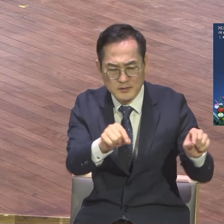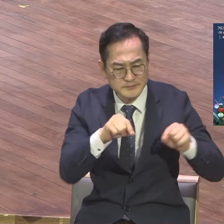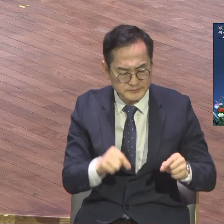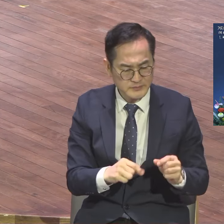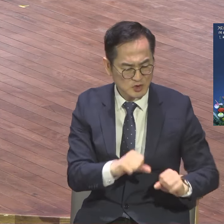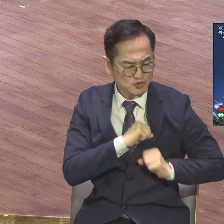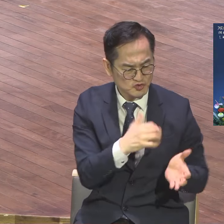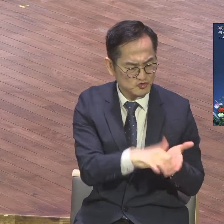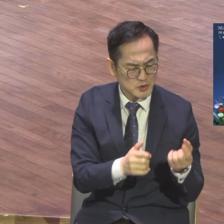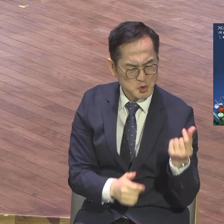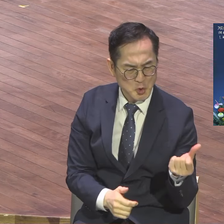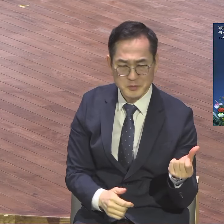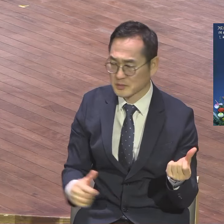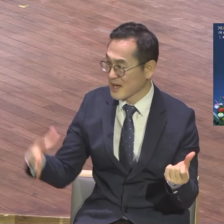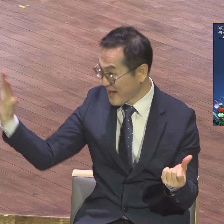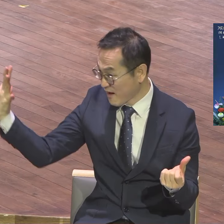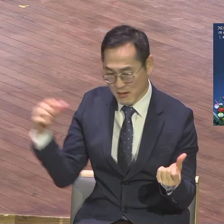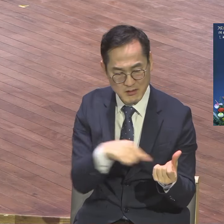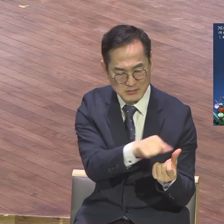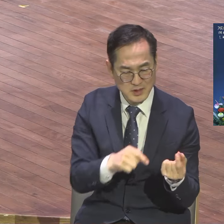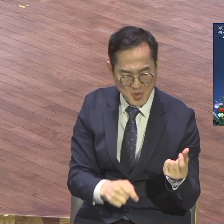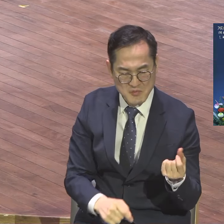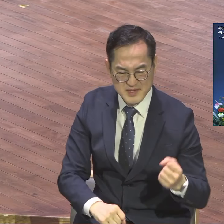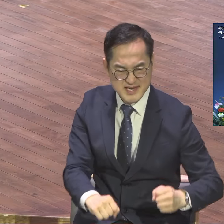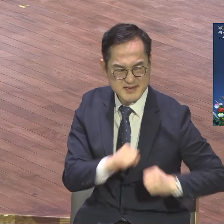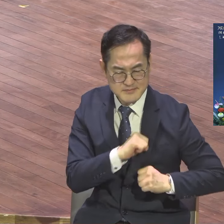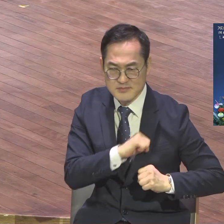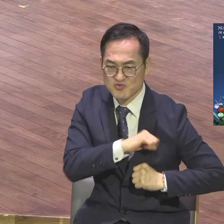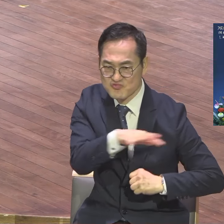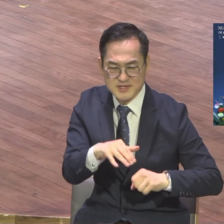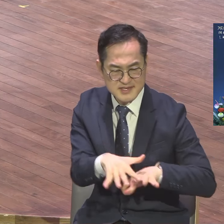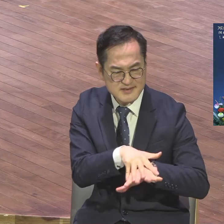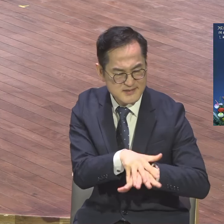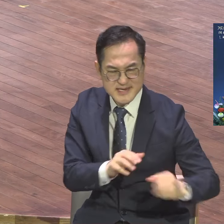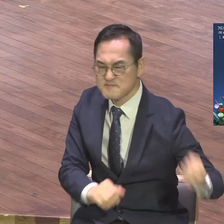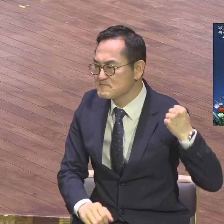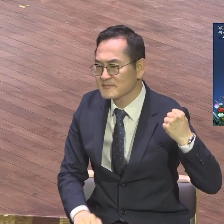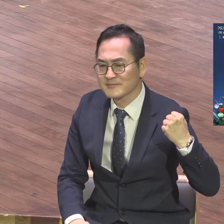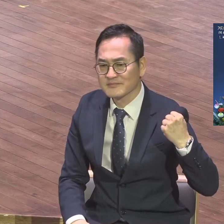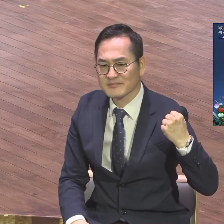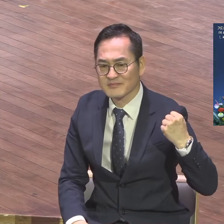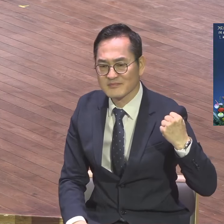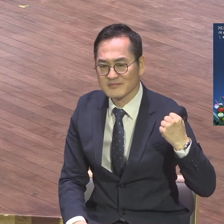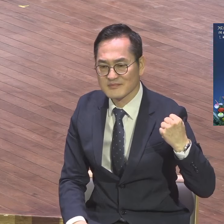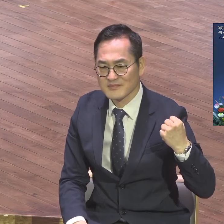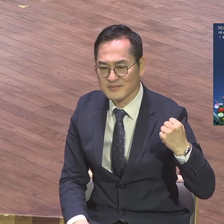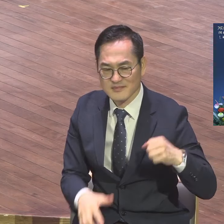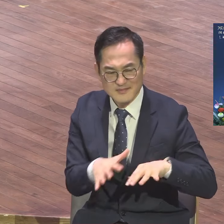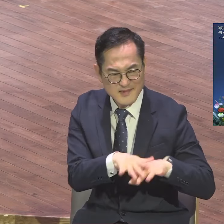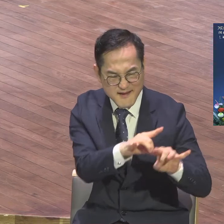충분한 준비가 됐다. 그 의미로 계좌시 하나를 보냈어요. 결국 어떻게 되었냐.